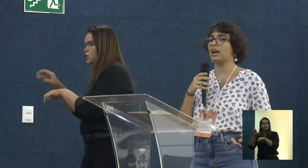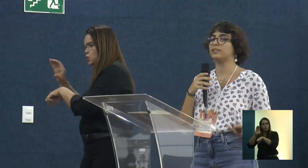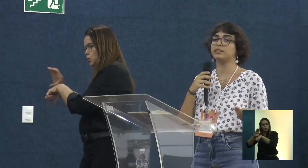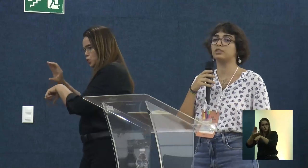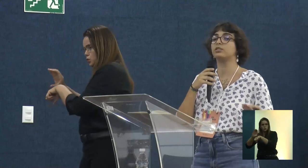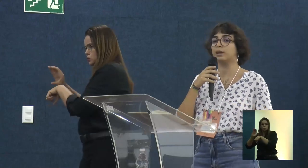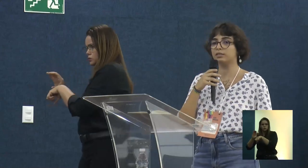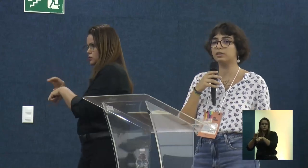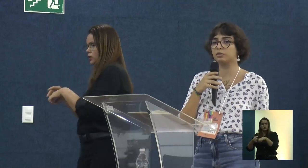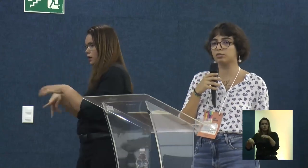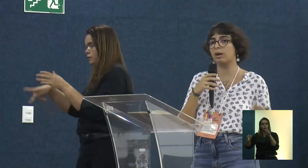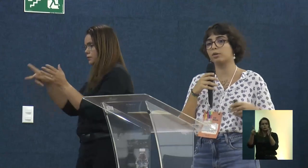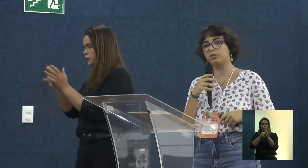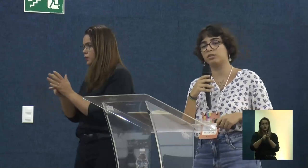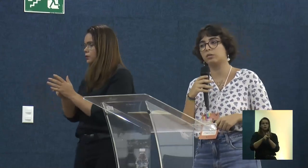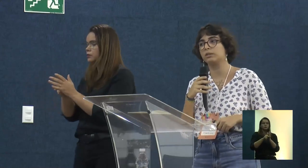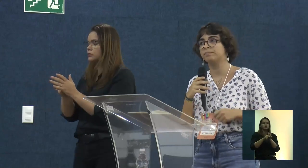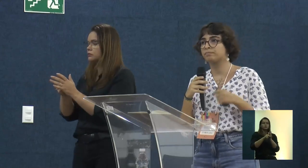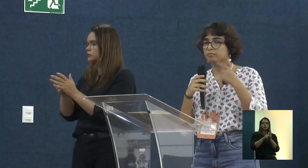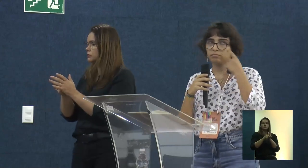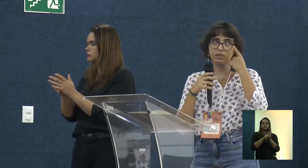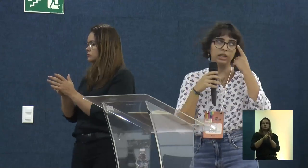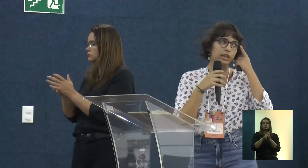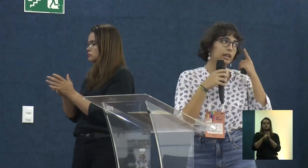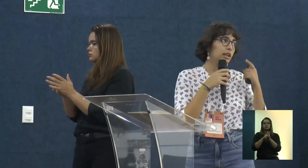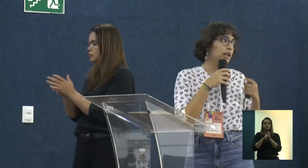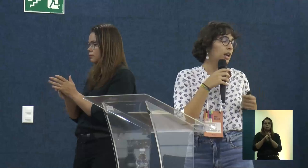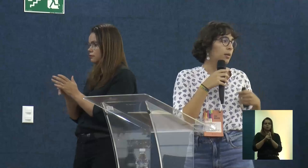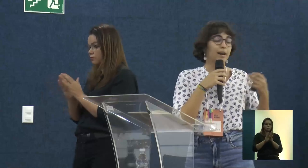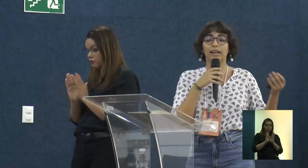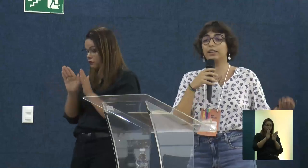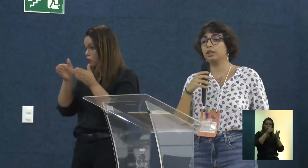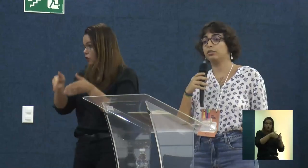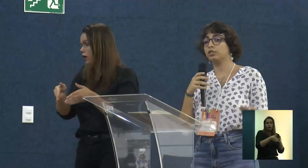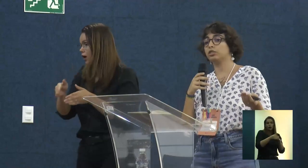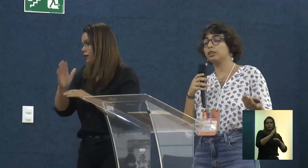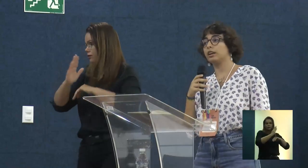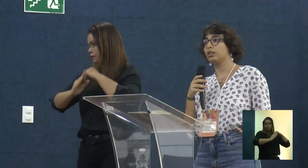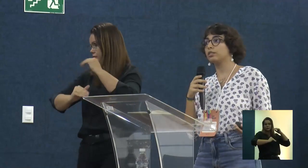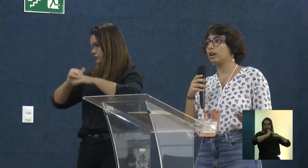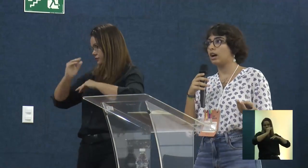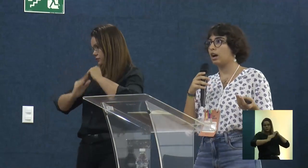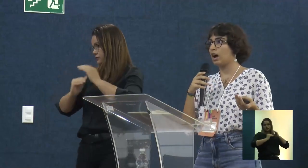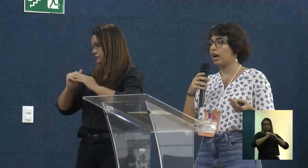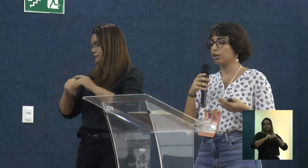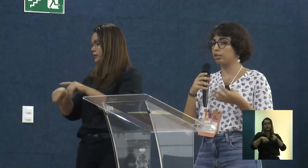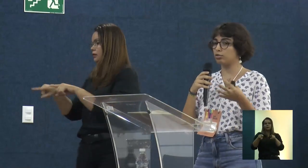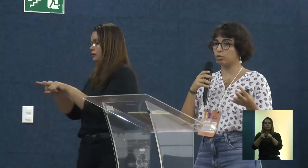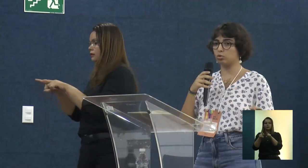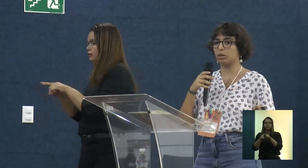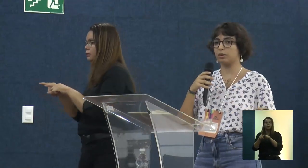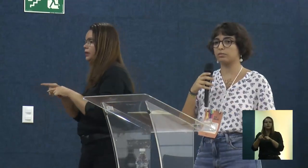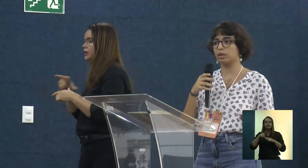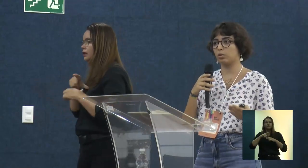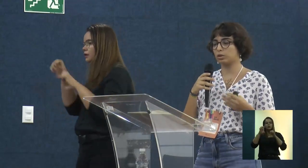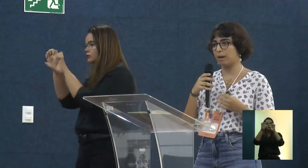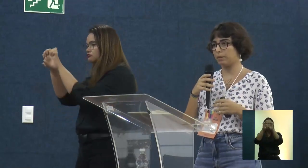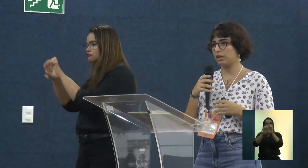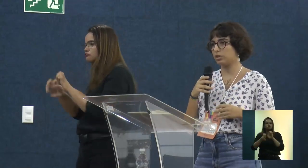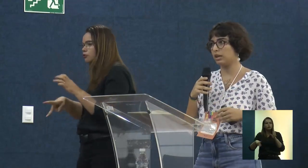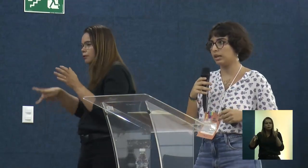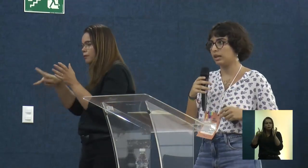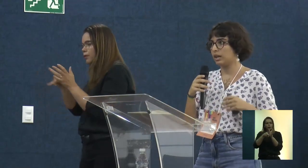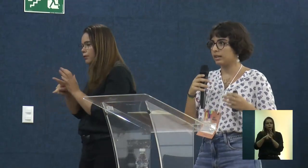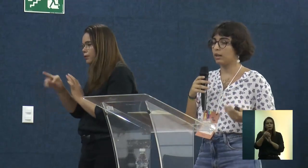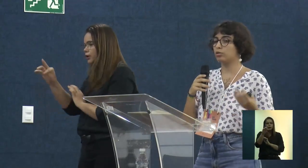voltada para exercícios específicos da profissão. E, para além disso, a gente tem a nossa estrutura mesmo. O